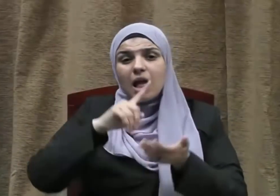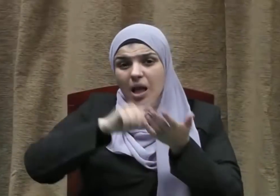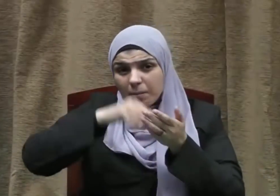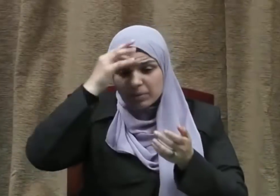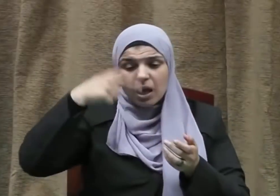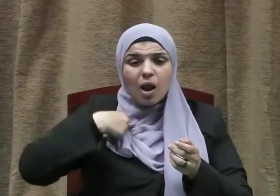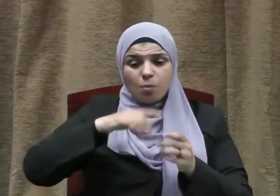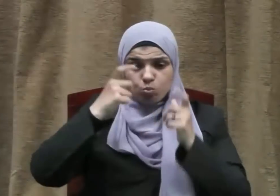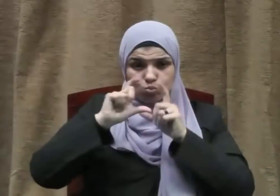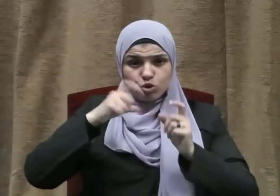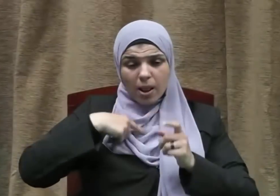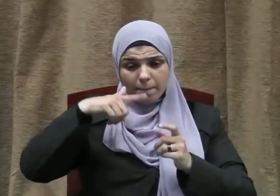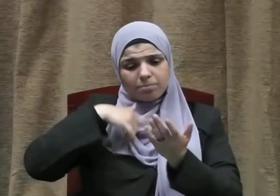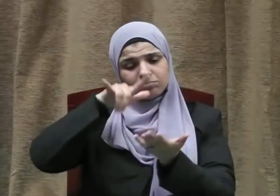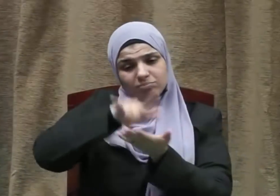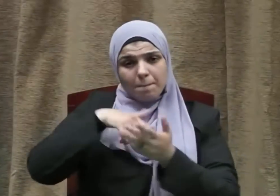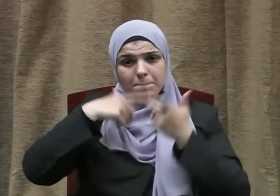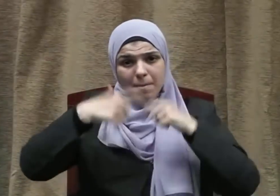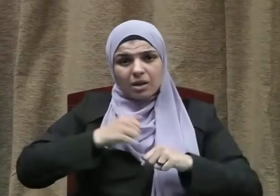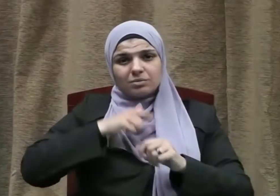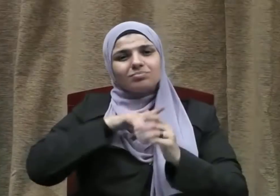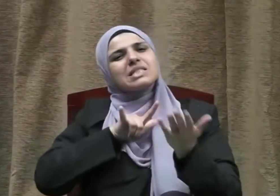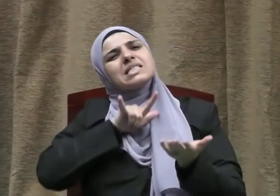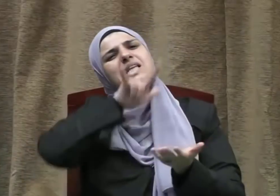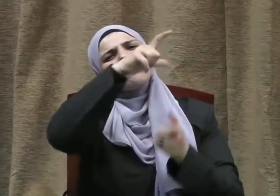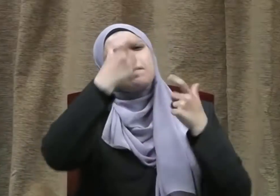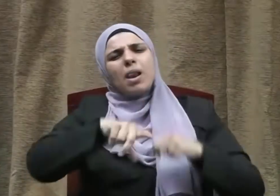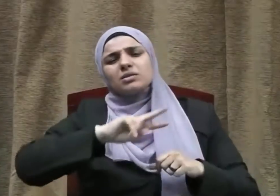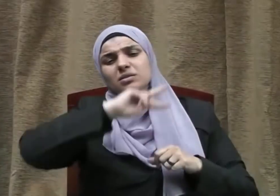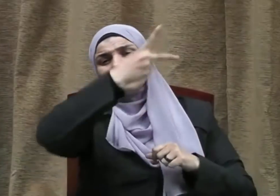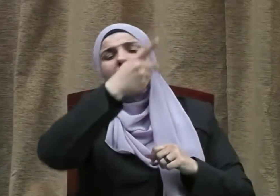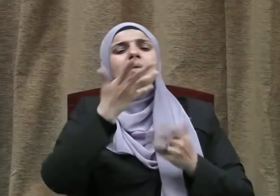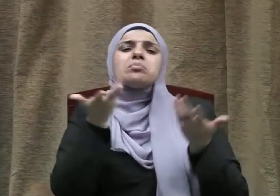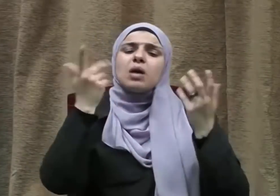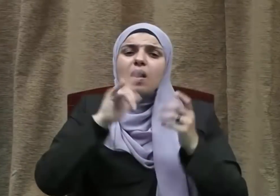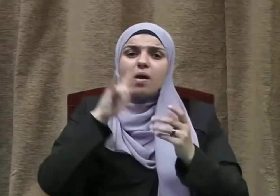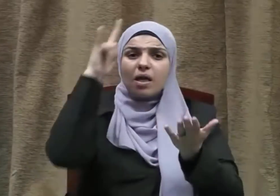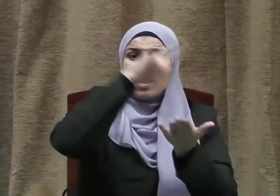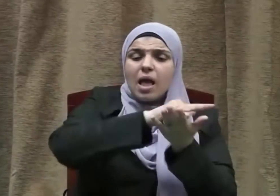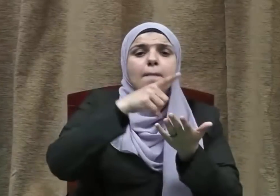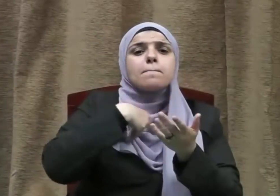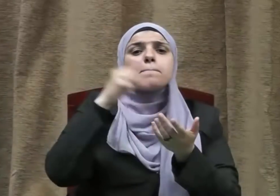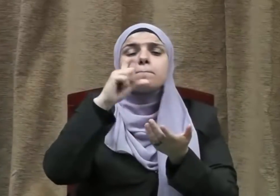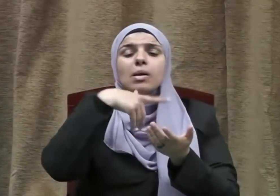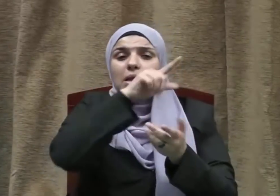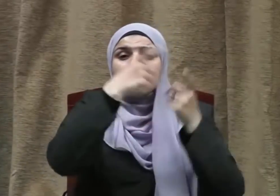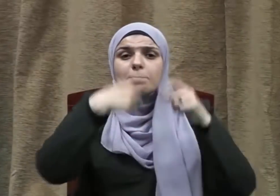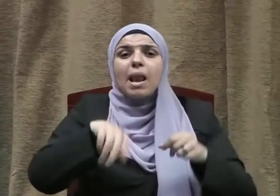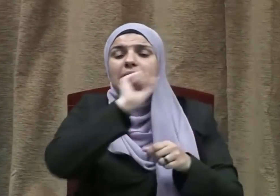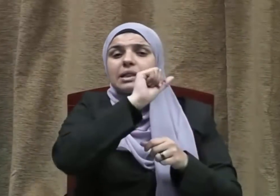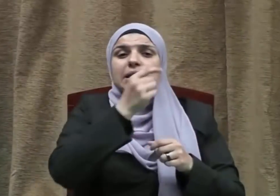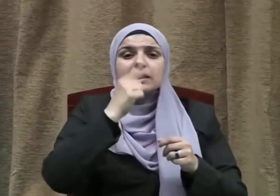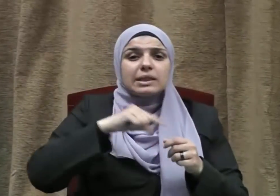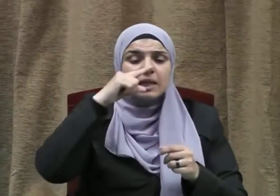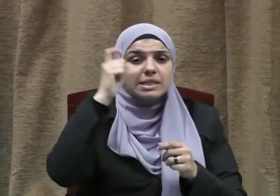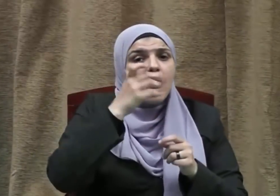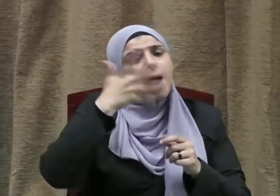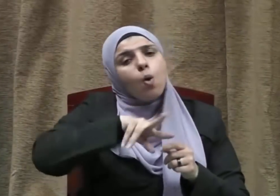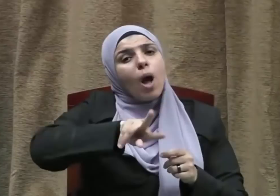غيرها فإذا انتقل المسلم إلى بلد آخر سواء أكان من بلاد المسلمين